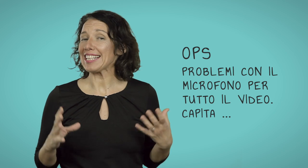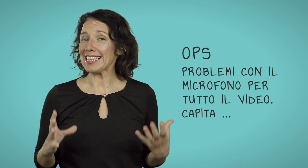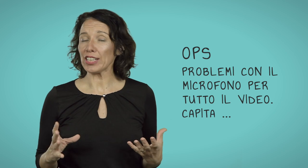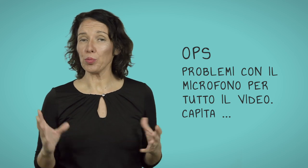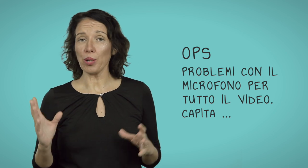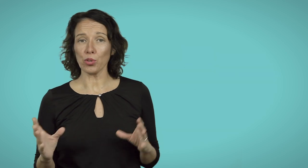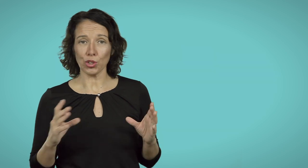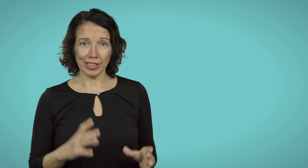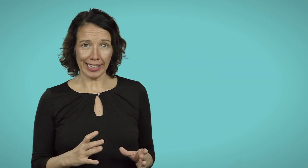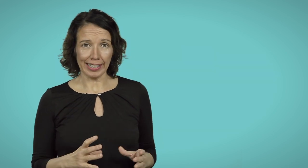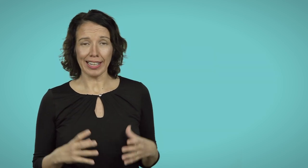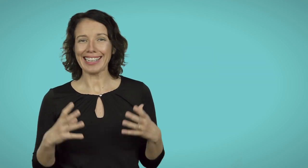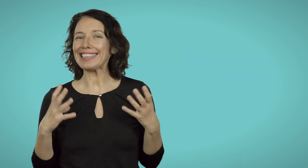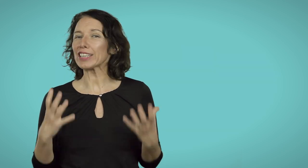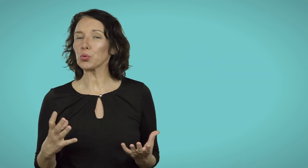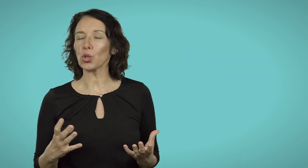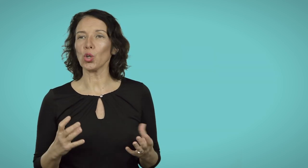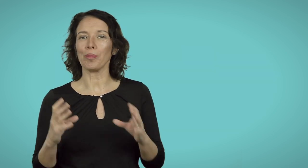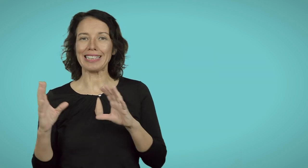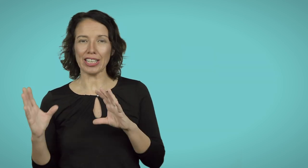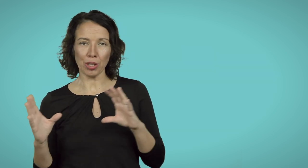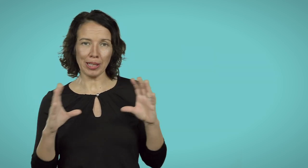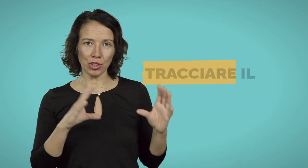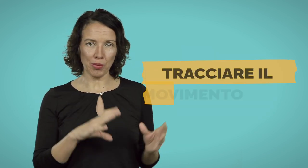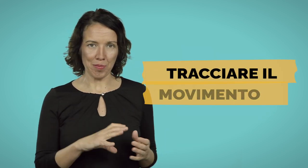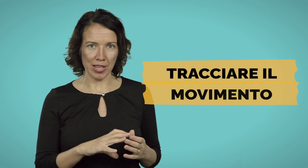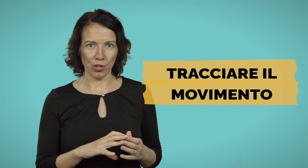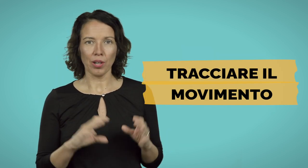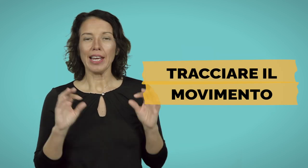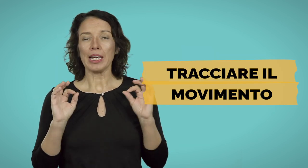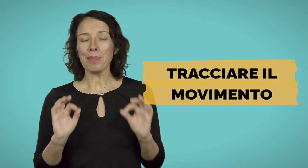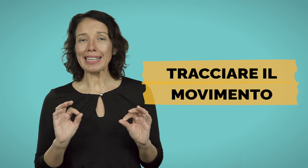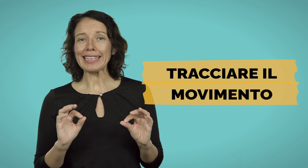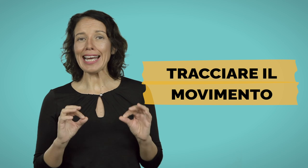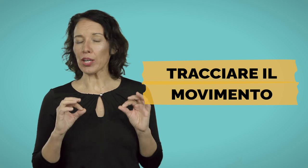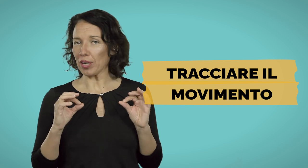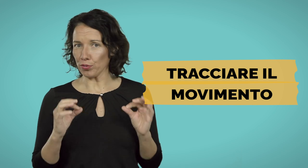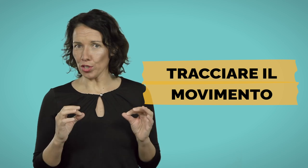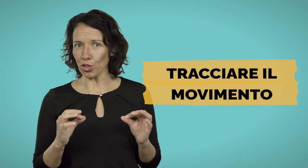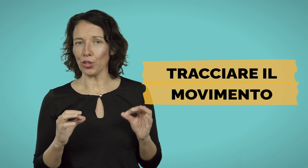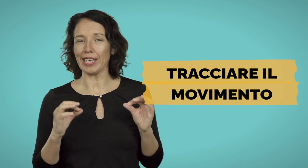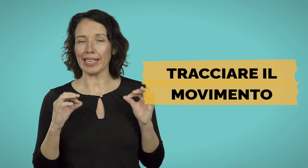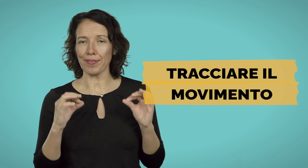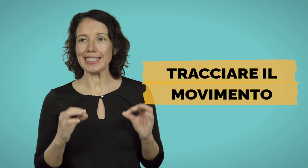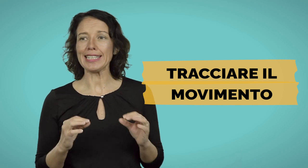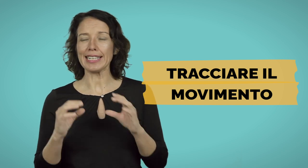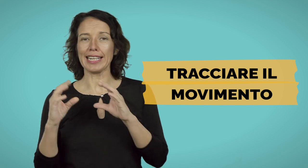senza dubbio il motion tracking che ti traduco come tracciamento di movimento. In pratica è quella funzione che fa sì che